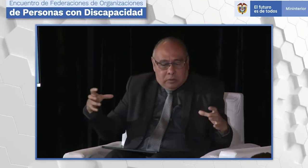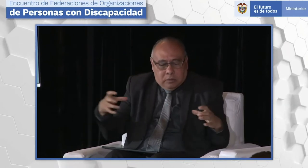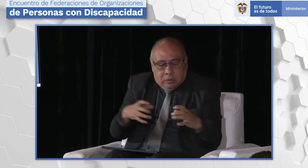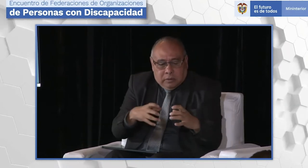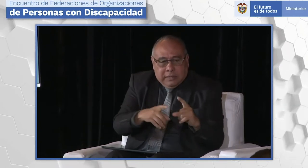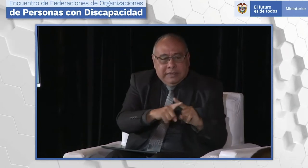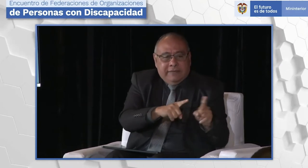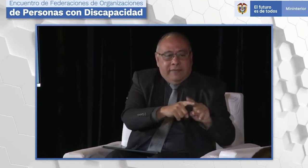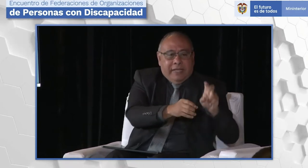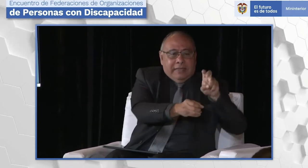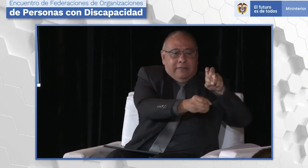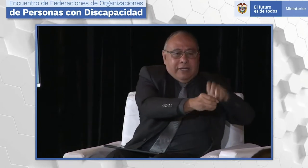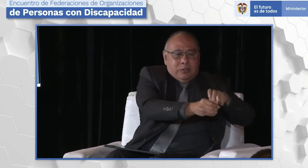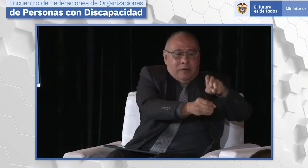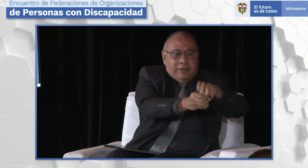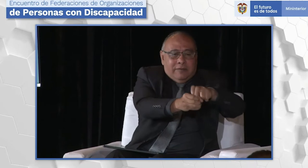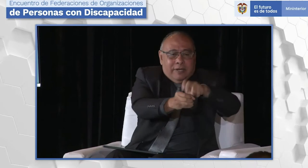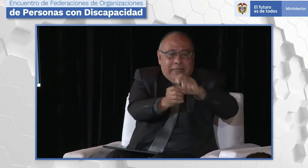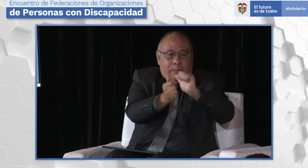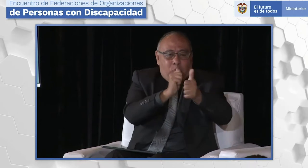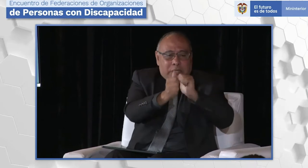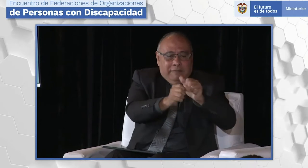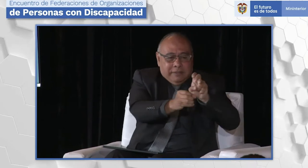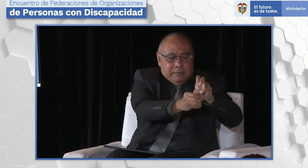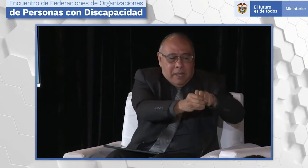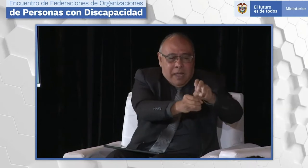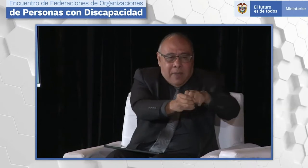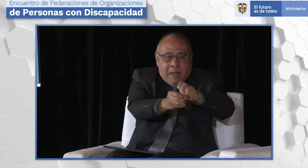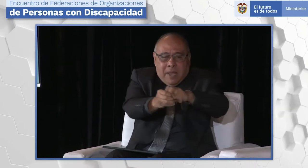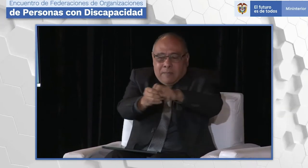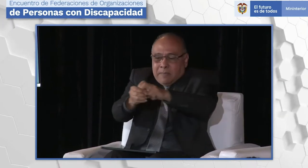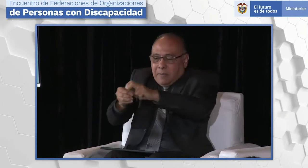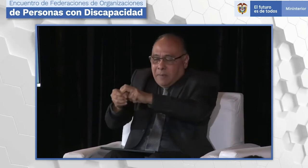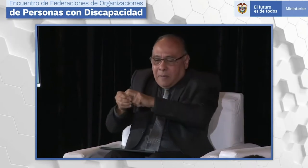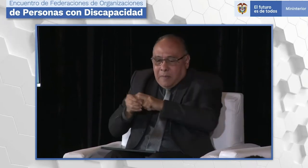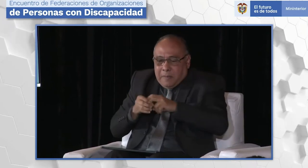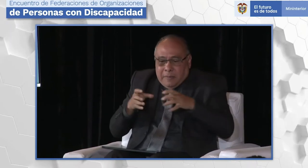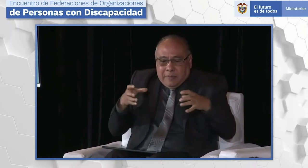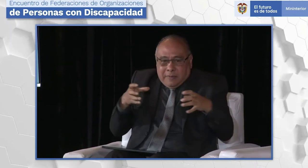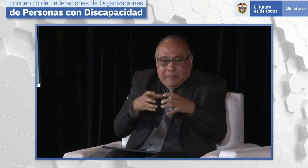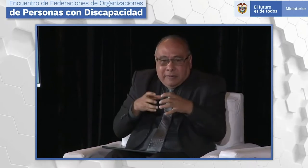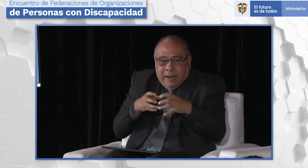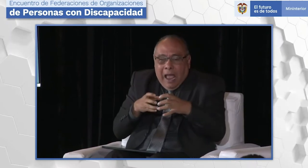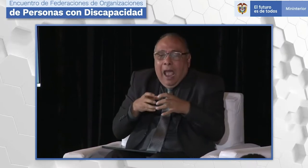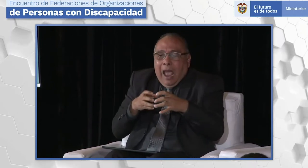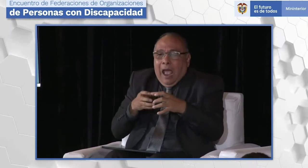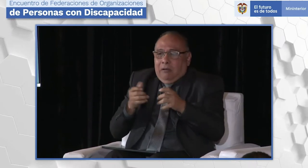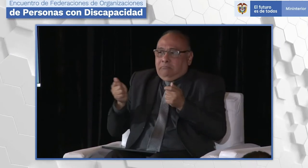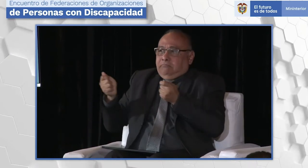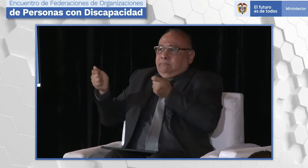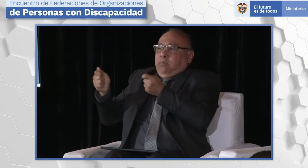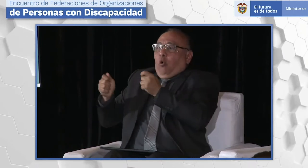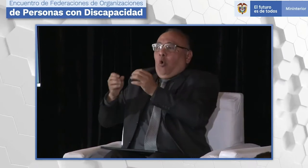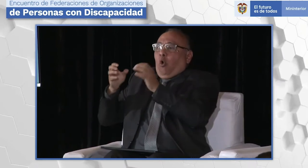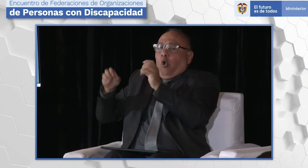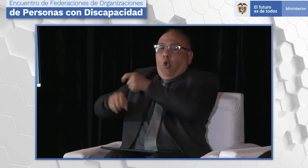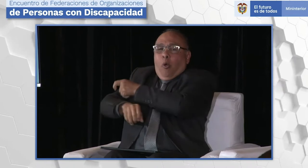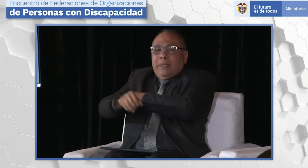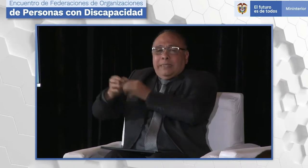Paralímpico están allí diferentes federaciones deportivas que están agremiadas allí, en el Comité Paralímpico.